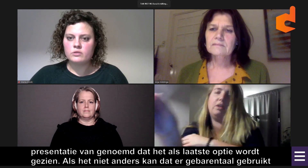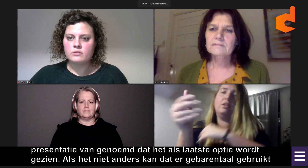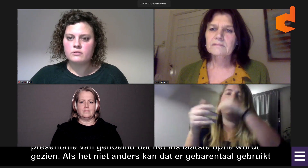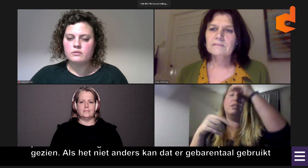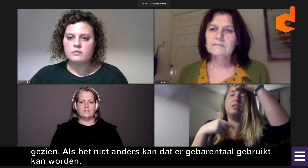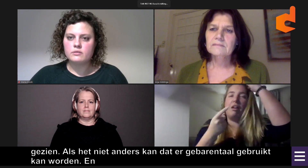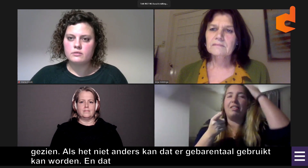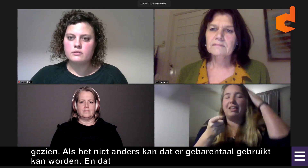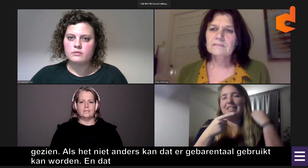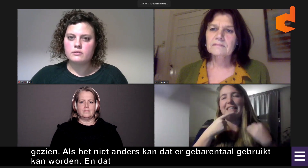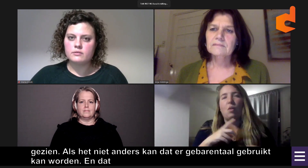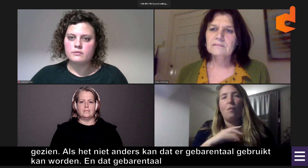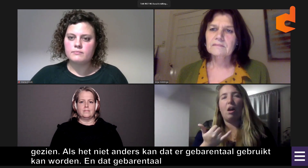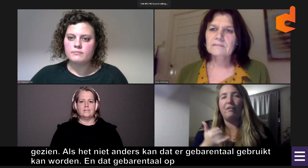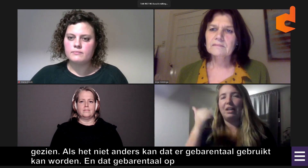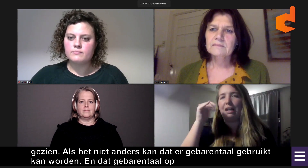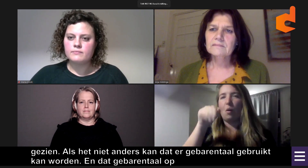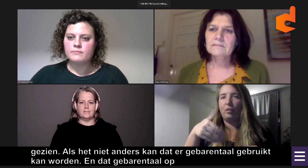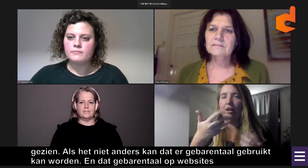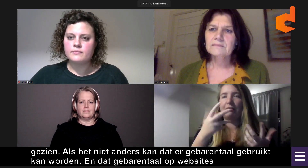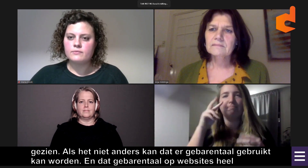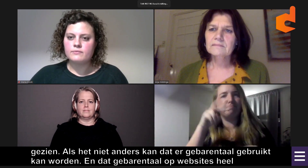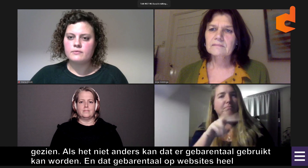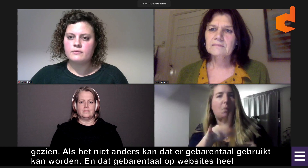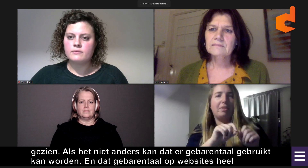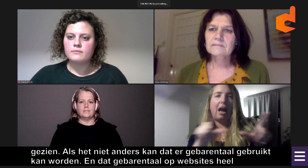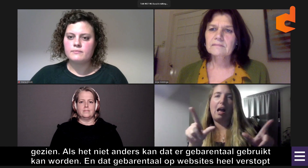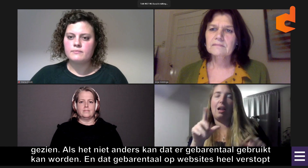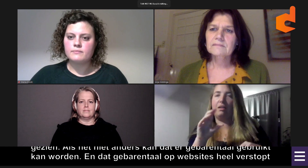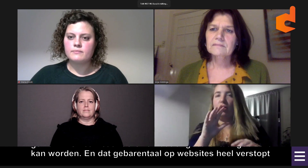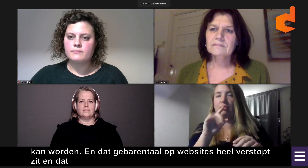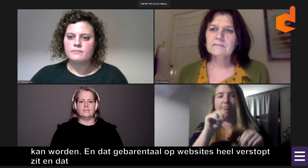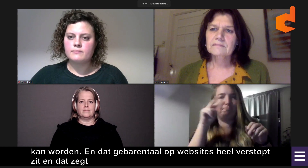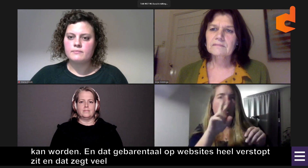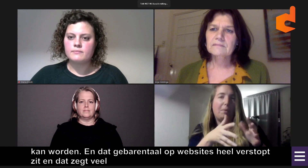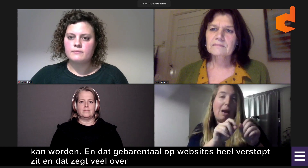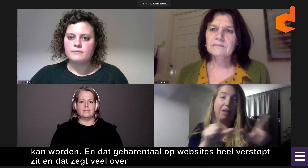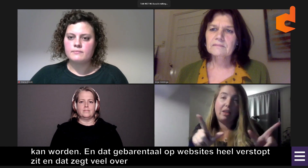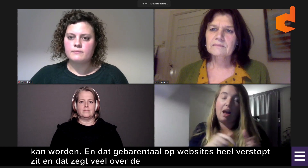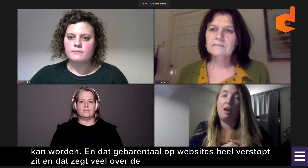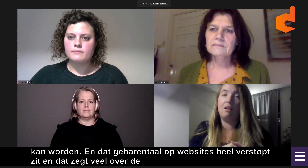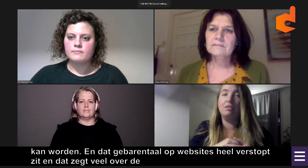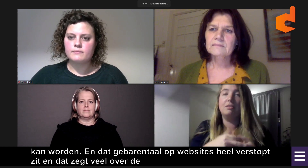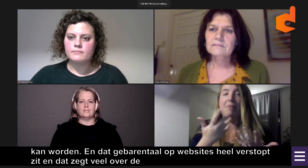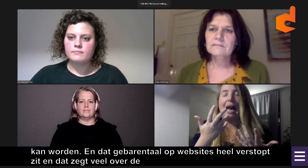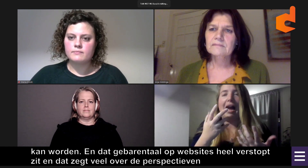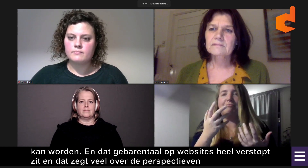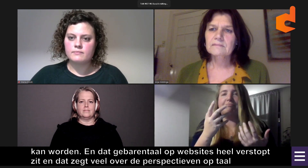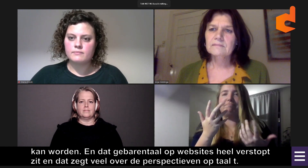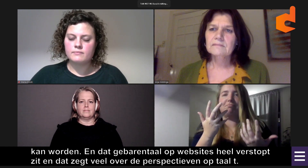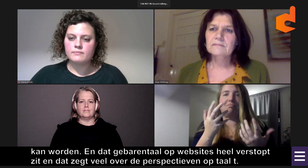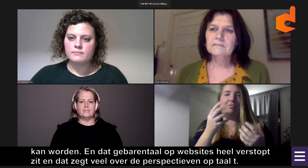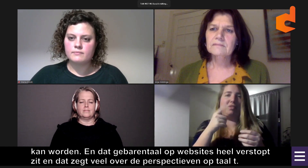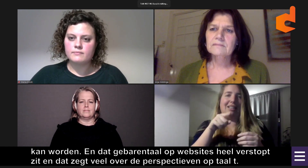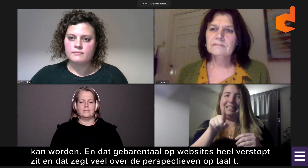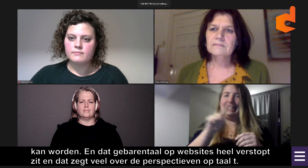En dat gebarentaal op websites bijvoorbeeld heel vaak erg verstopt is... en dat zegt ook best wel veel over de perspectief op taal. Op perspectief